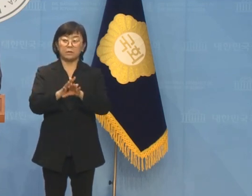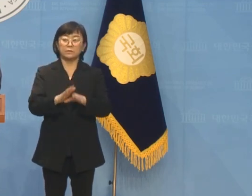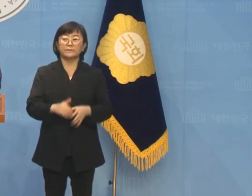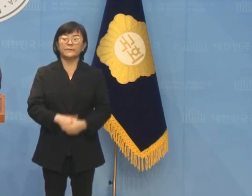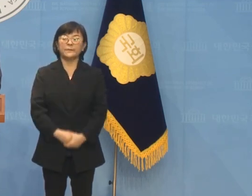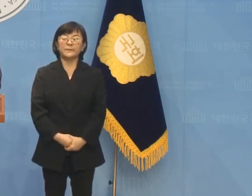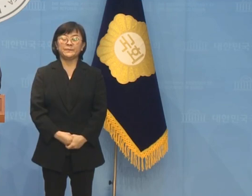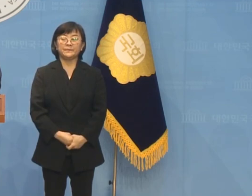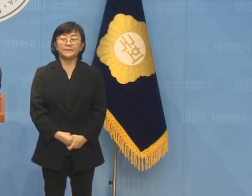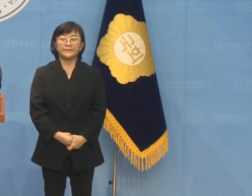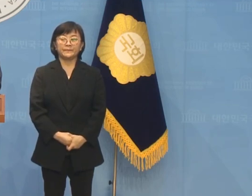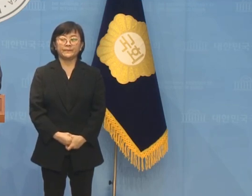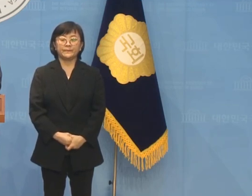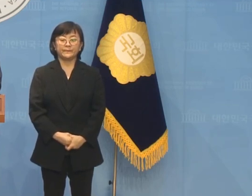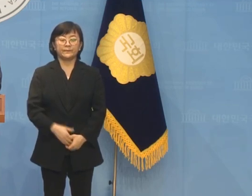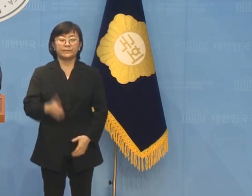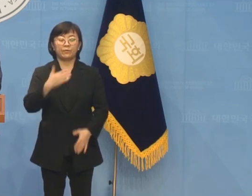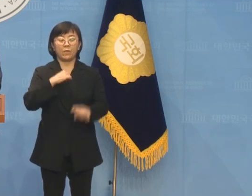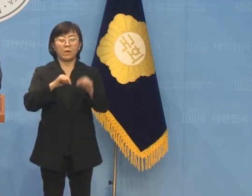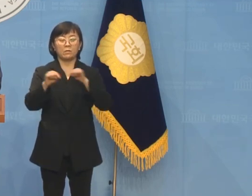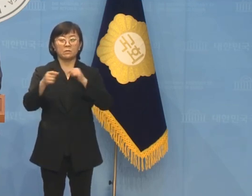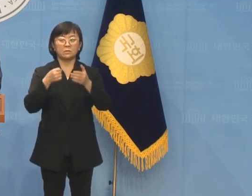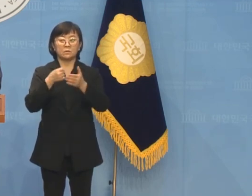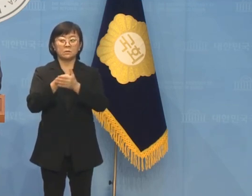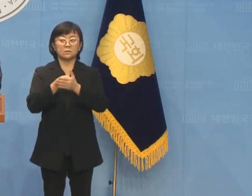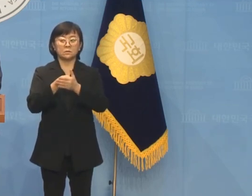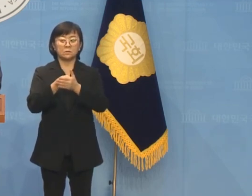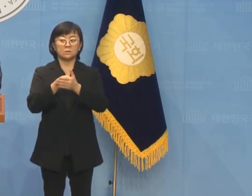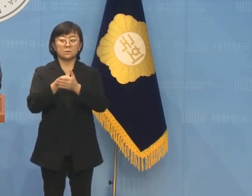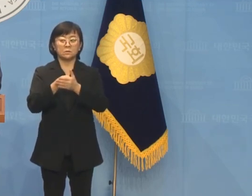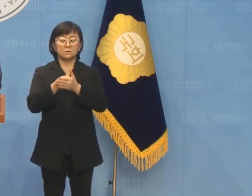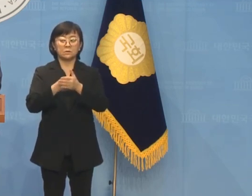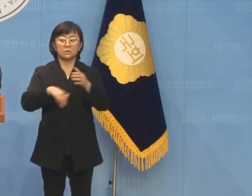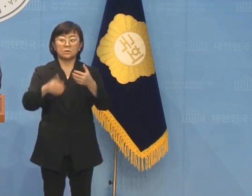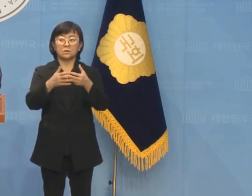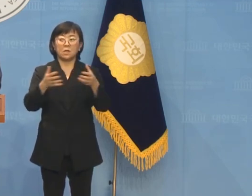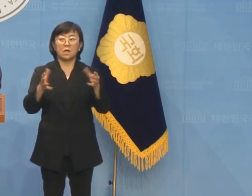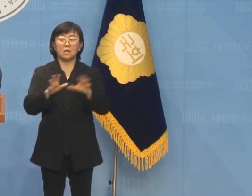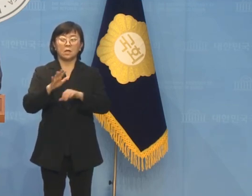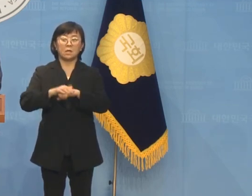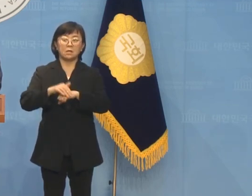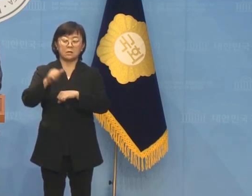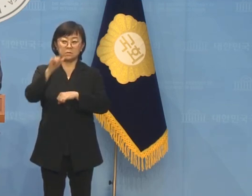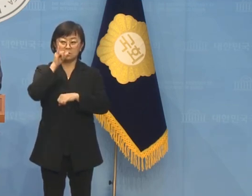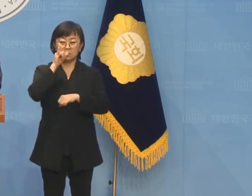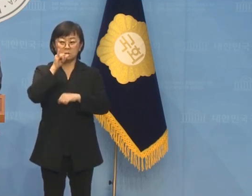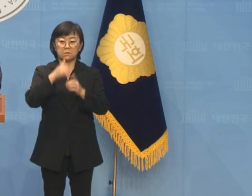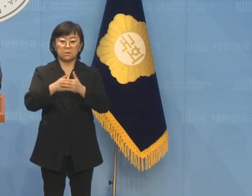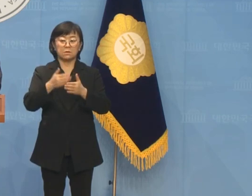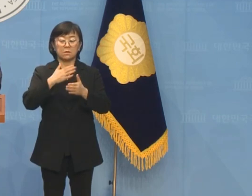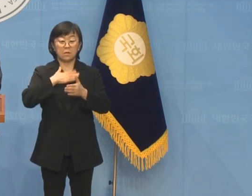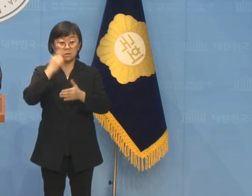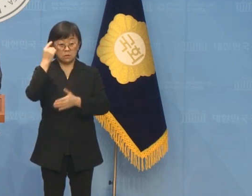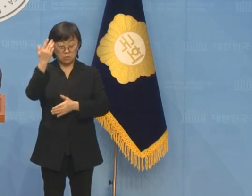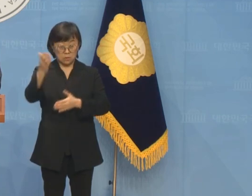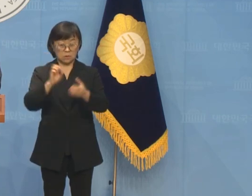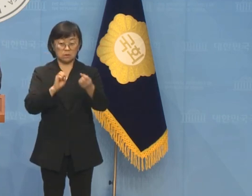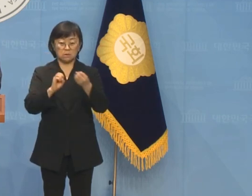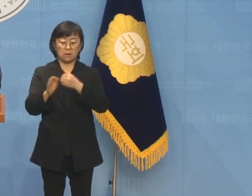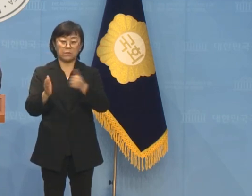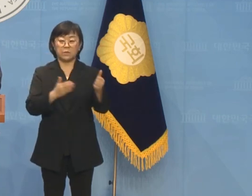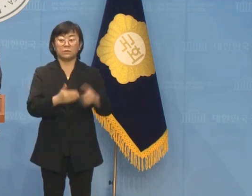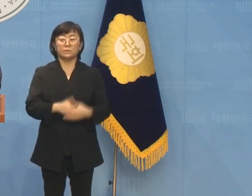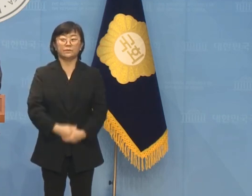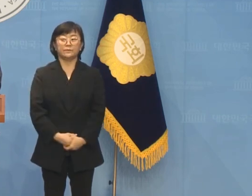있습니다. 제 정치적 결단은 우리 당에 달려있습니다. 저의 질문에 답해주기